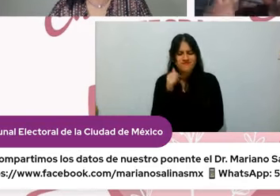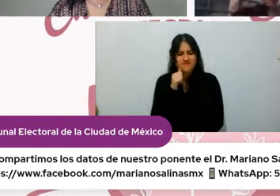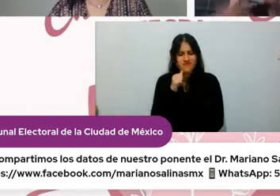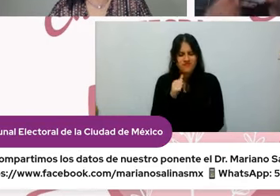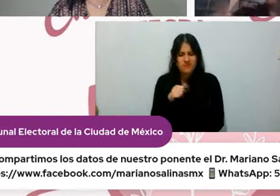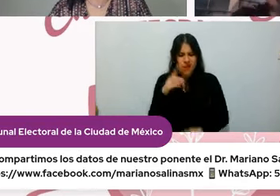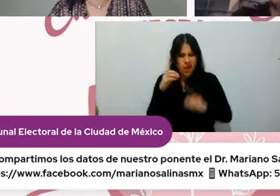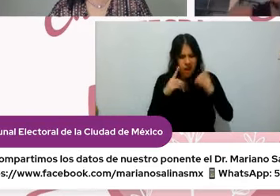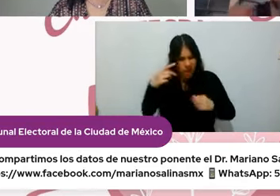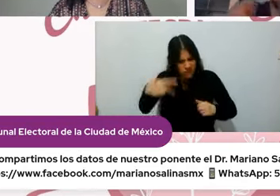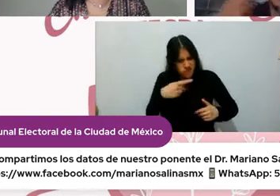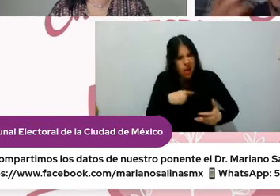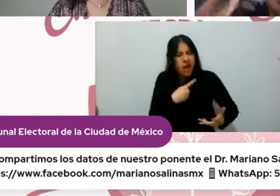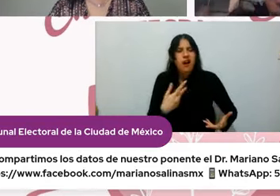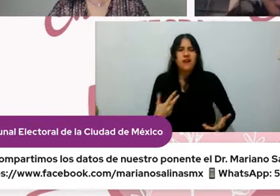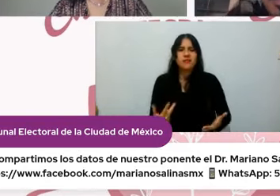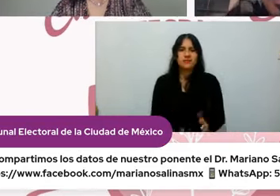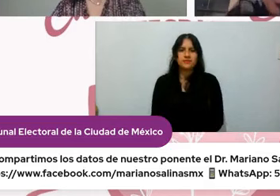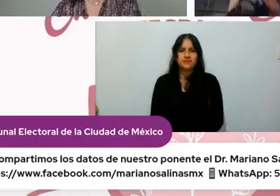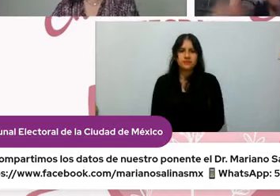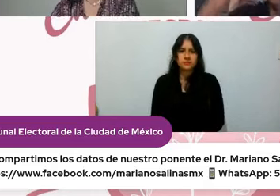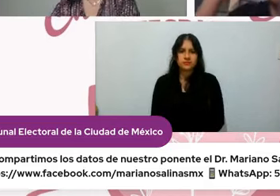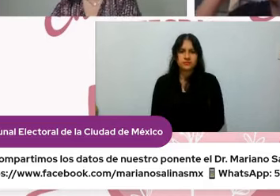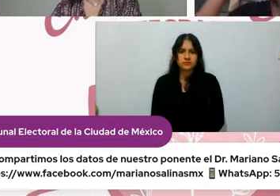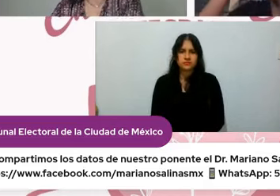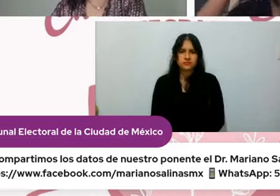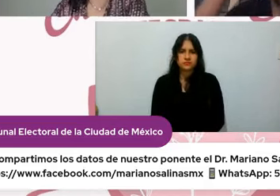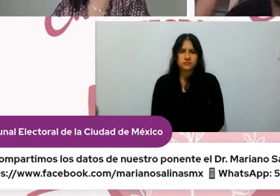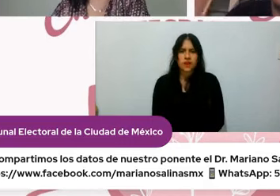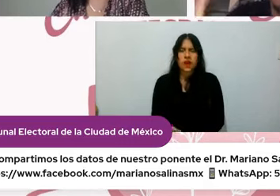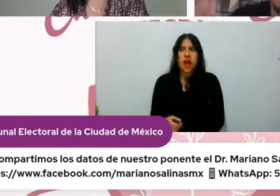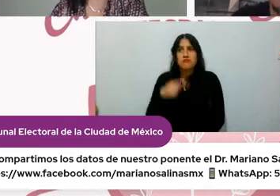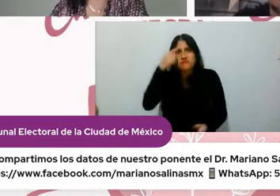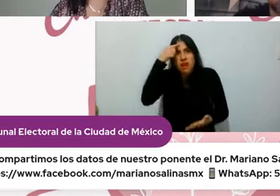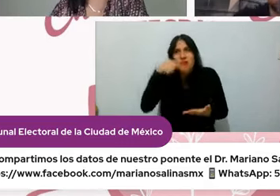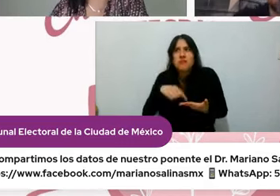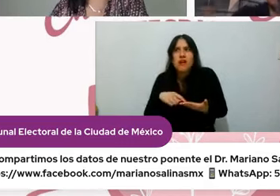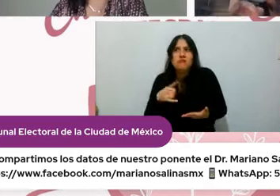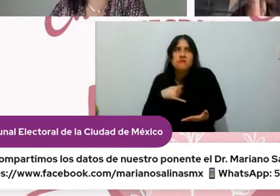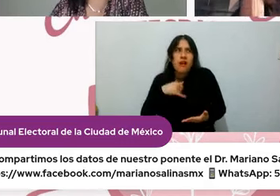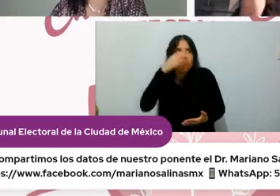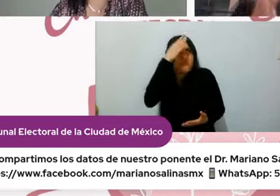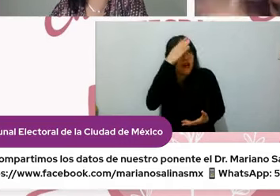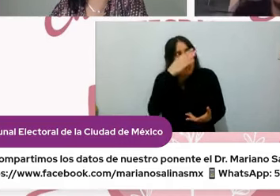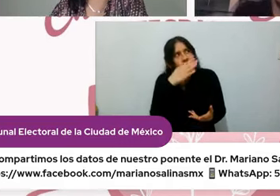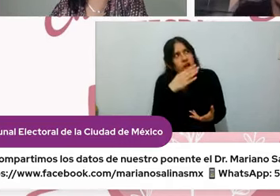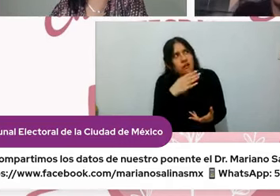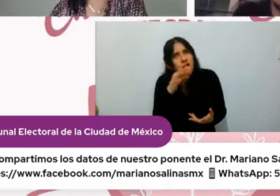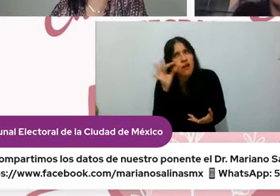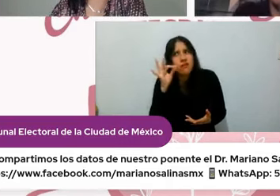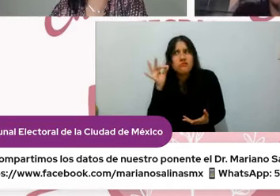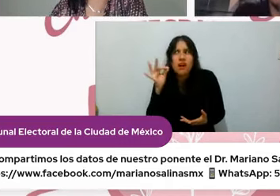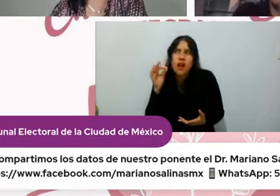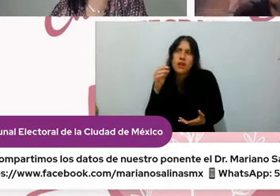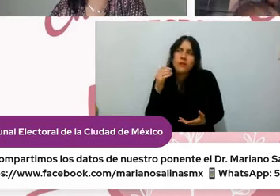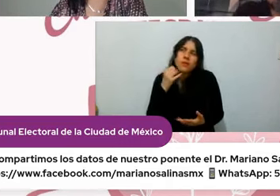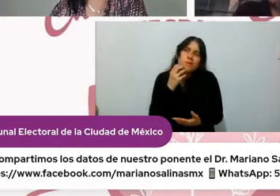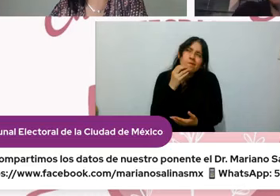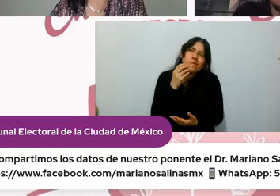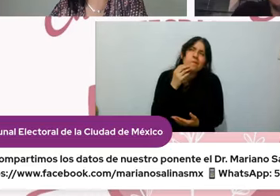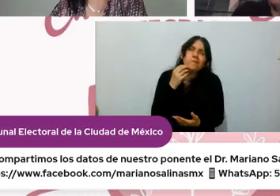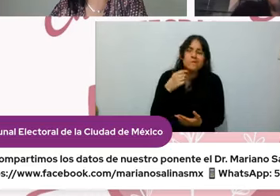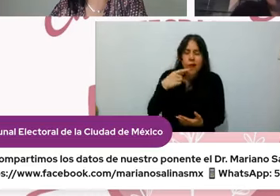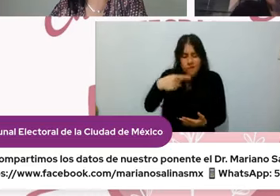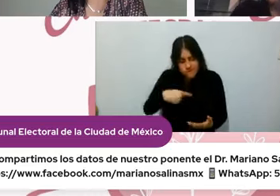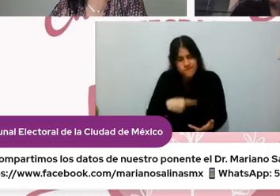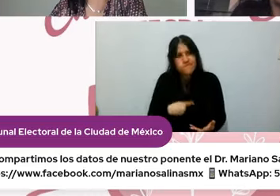aprender a dudar y acostumbrarnos a dudar de nosotros mismos y de lo que creemos saber porque si no nos vamos a mantener estáticos y